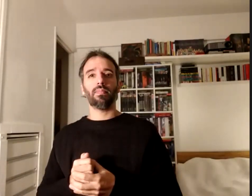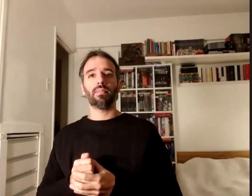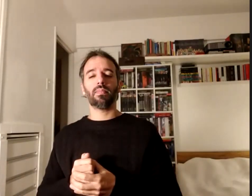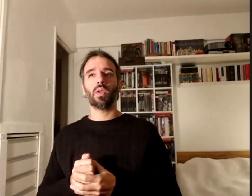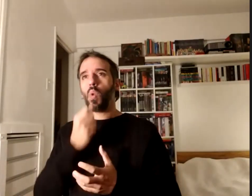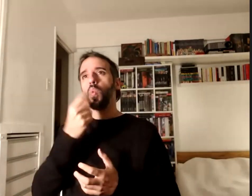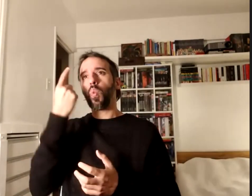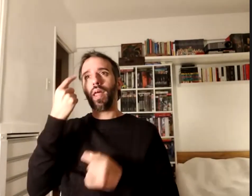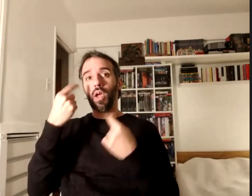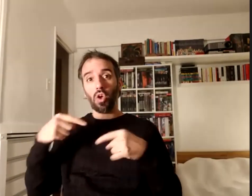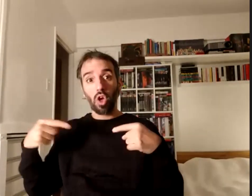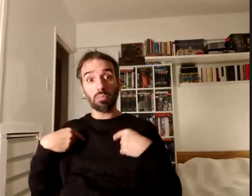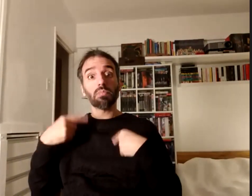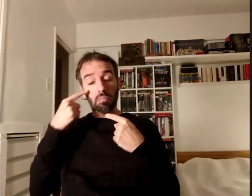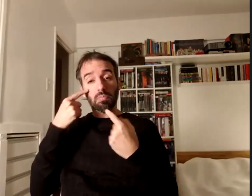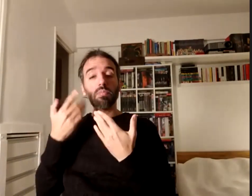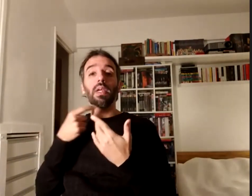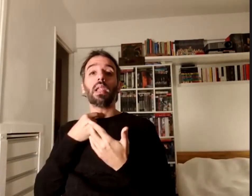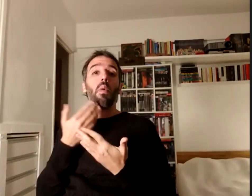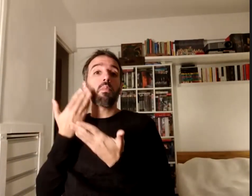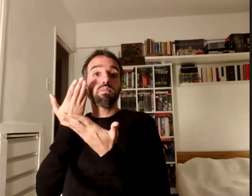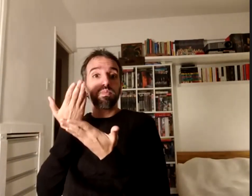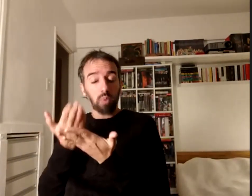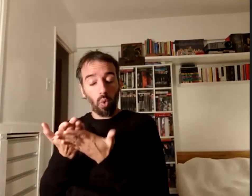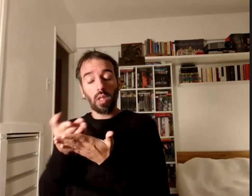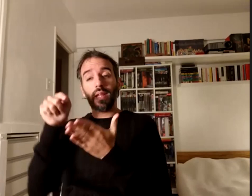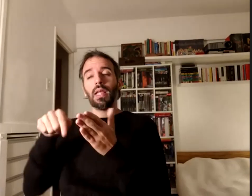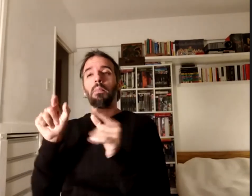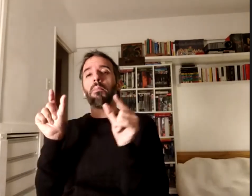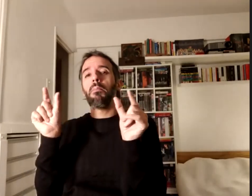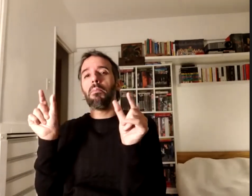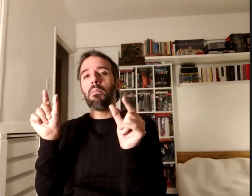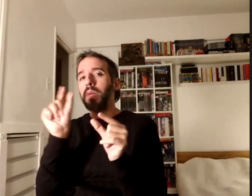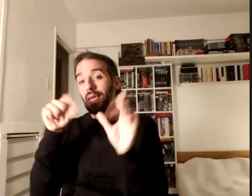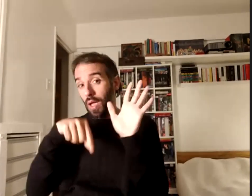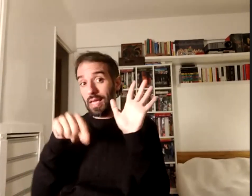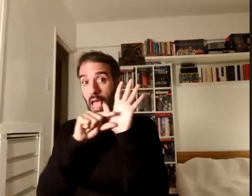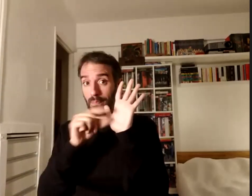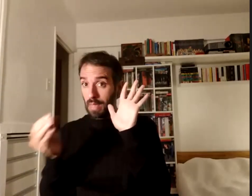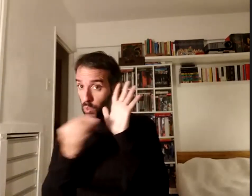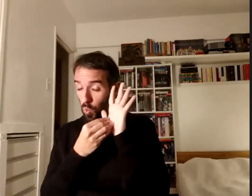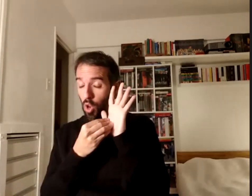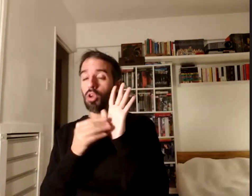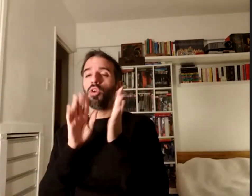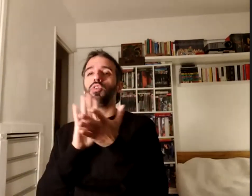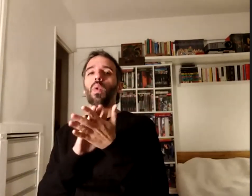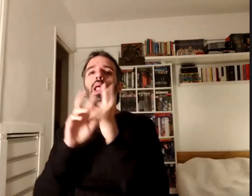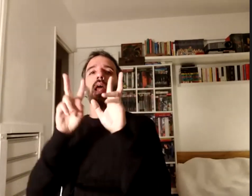reflejar en ese pequeño capítulo es el parámetro de normalidad esa